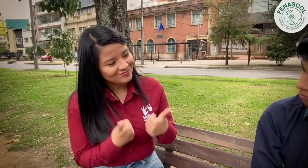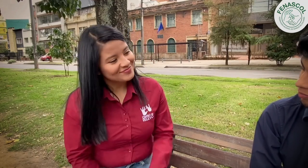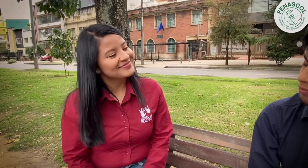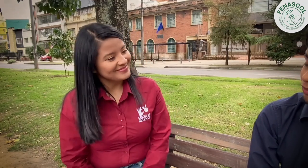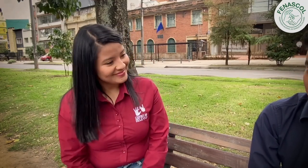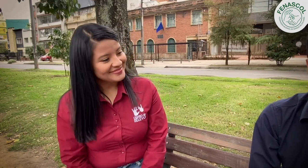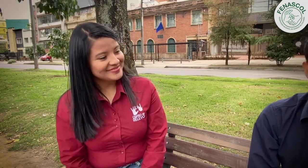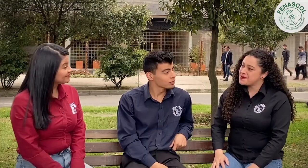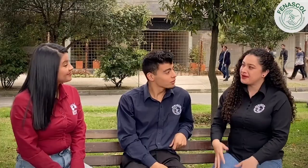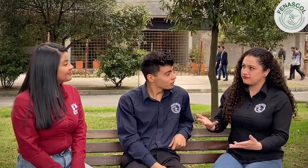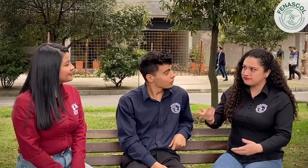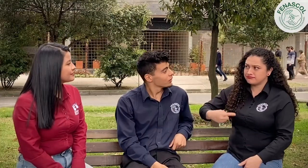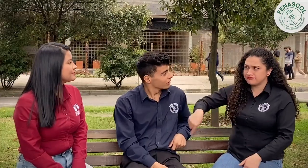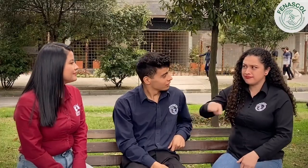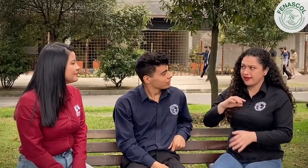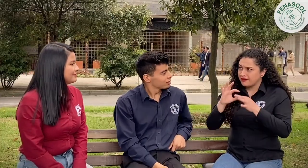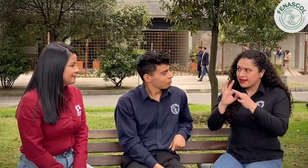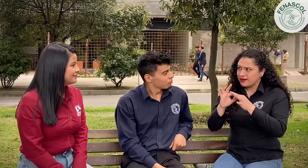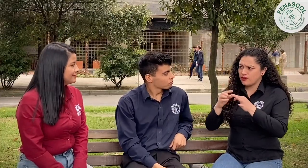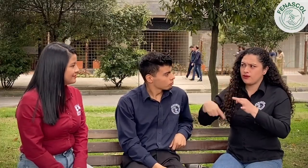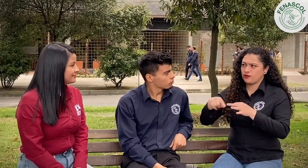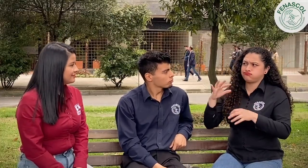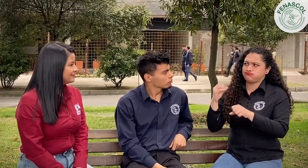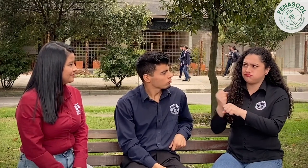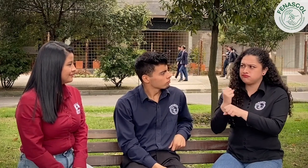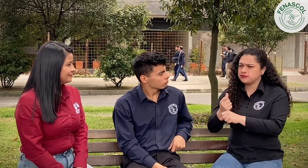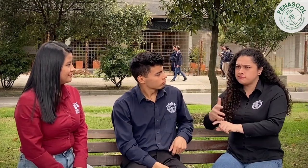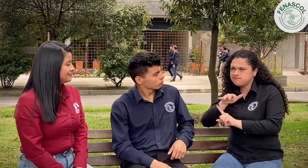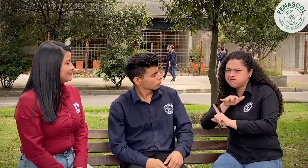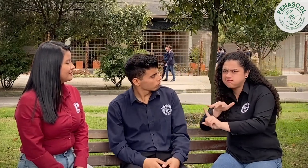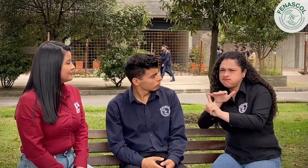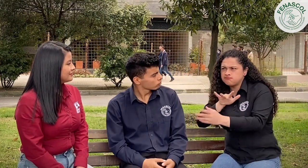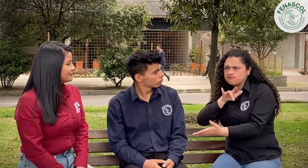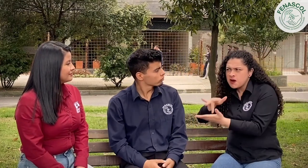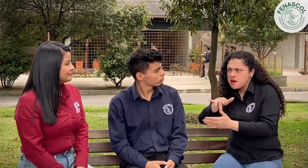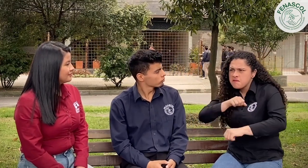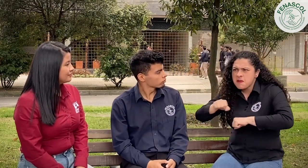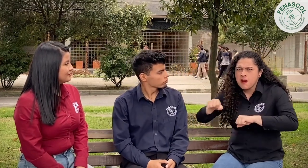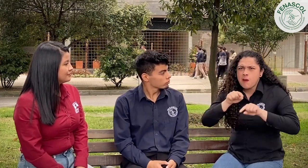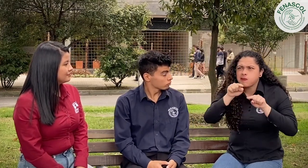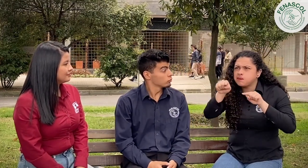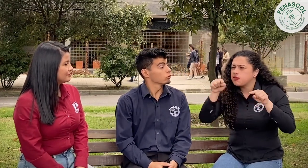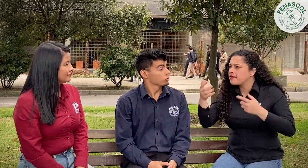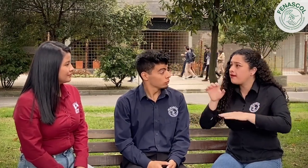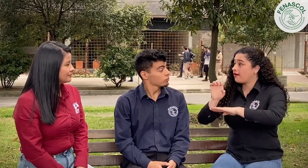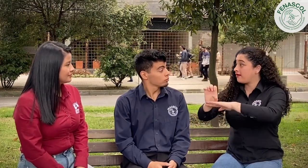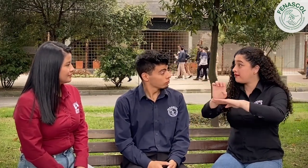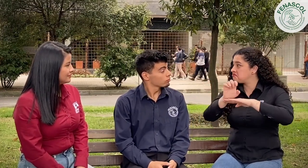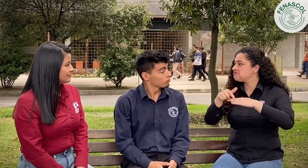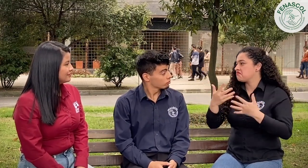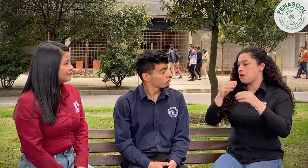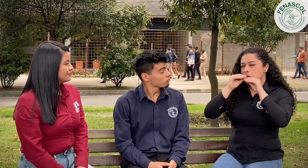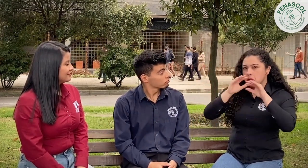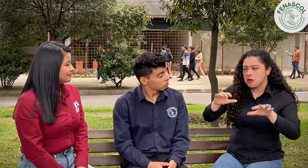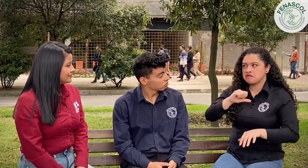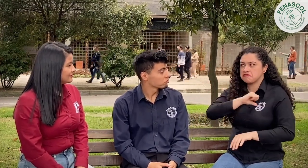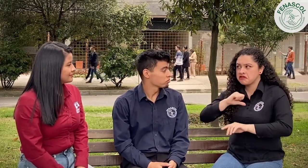contenta. En FENASCOL hemos hecho incidencia, hemos participado y gestionado ante entidades públicas, privadas, entre otras,